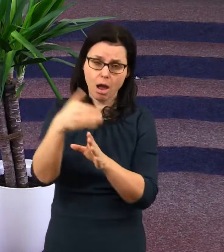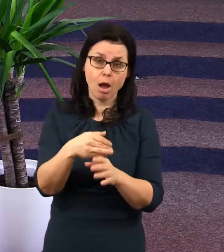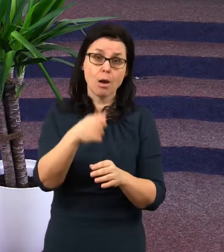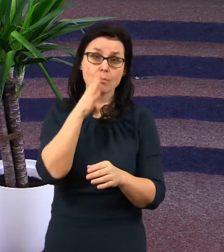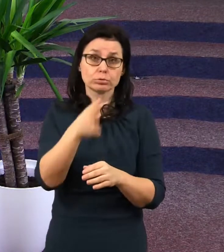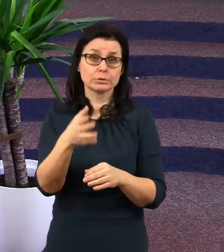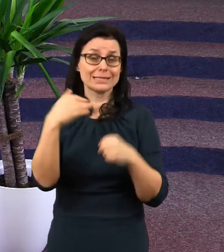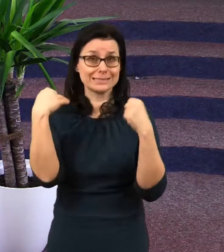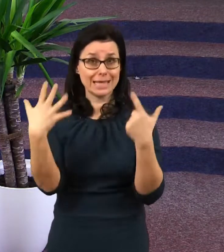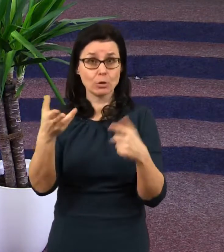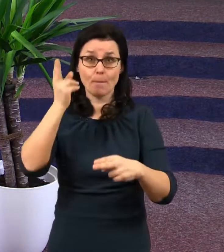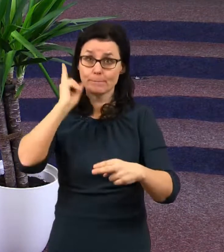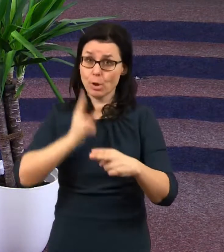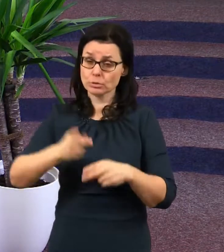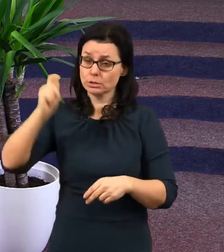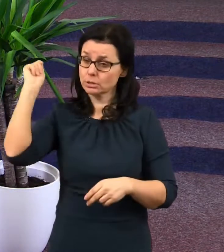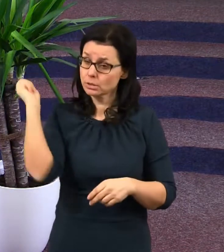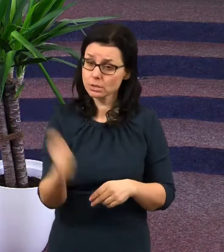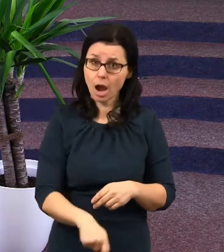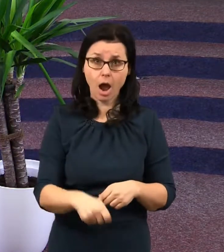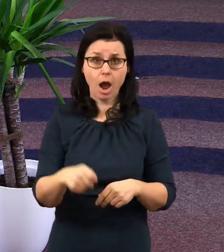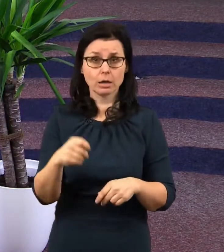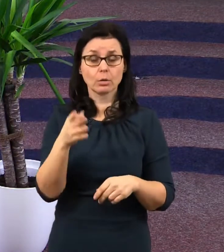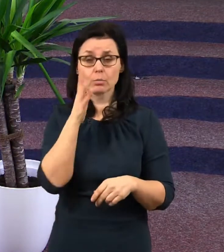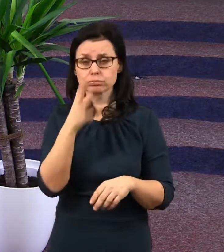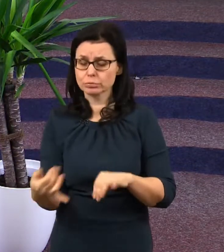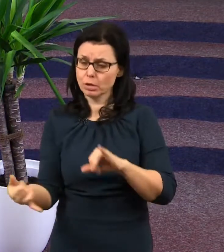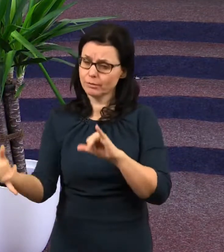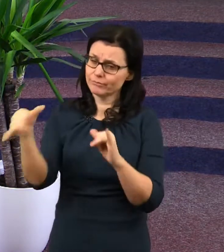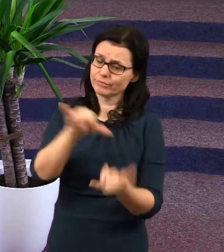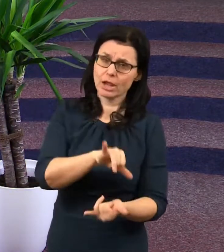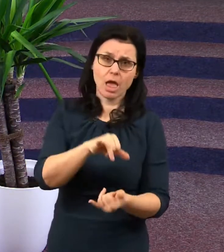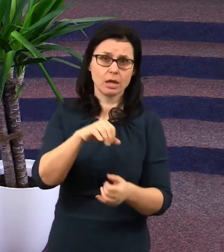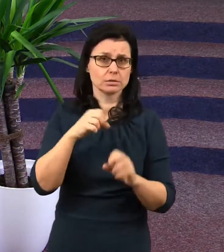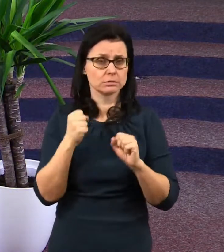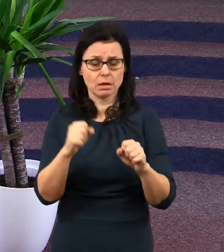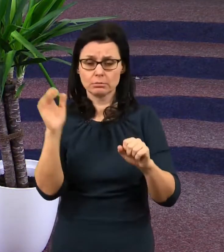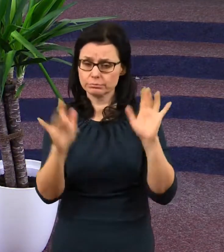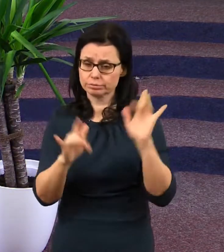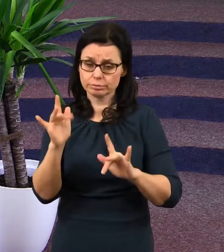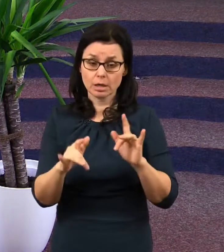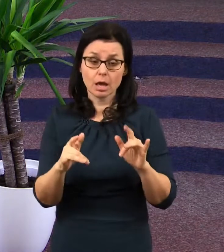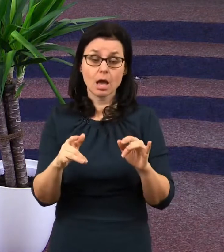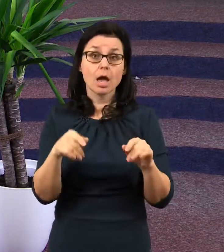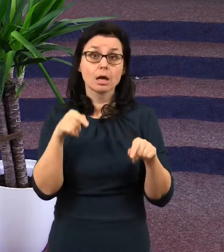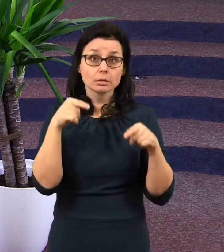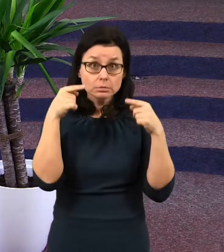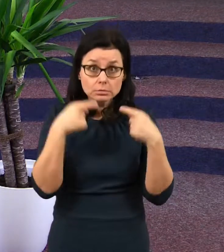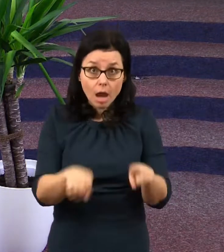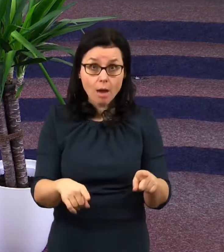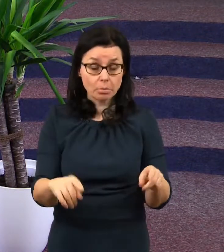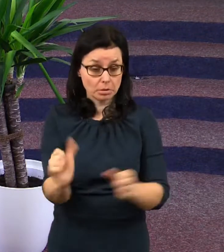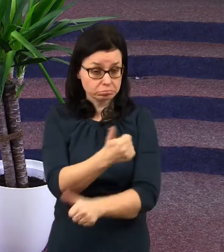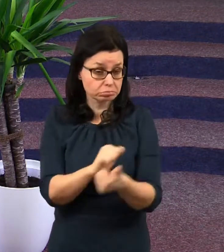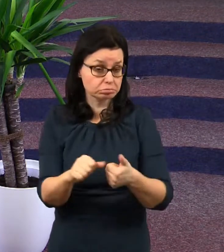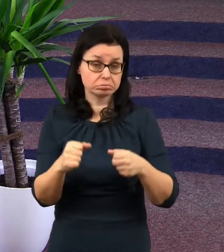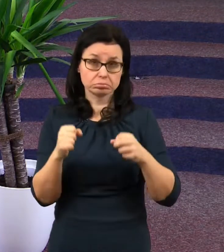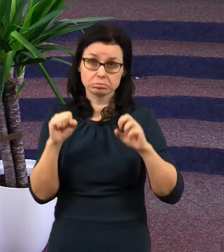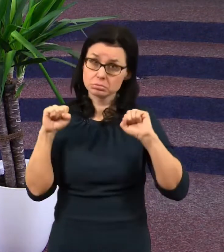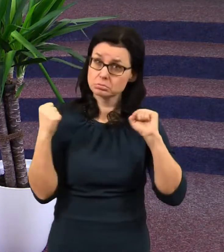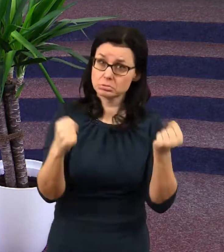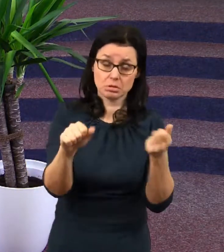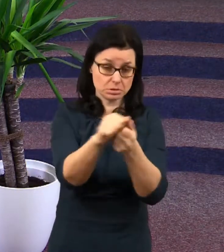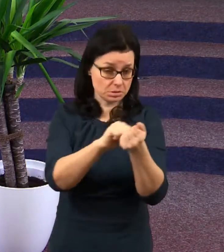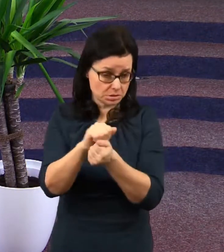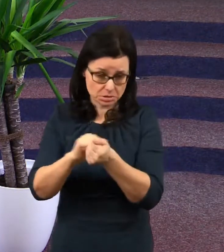posledních ran. Poté, co se na ní vyřádí sám nepřítel, dňábel a všechny ty mocnosti,